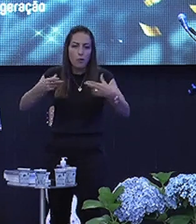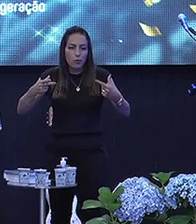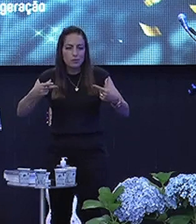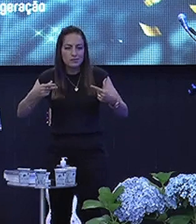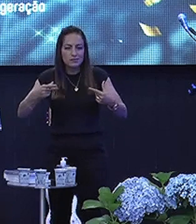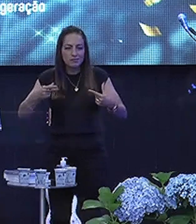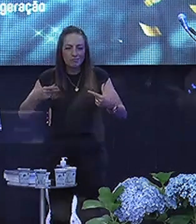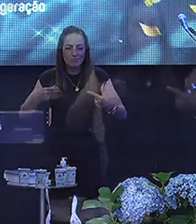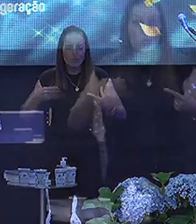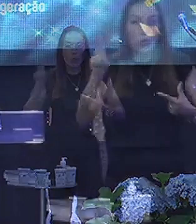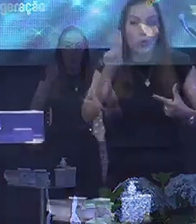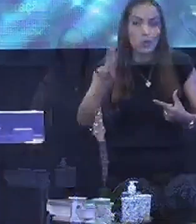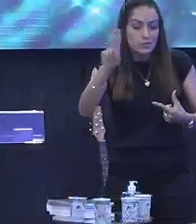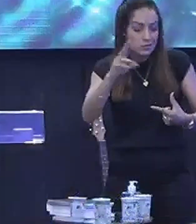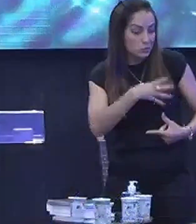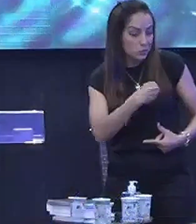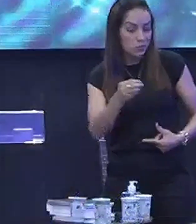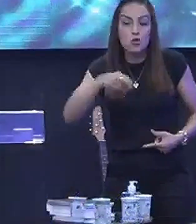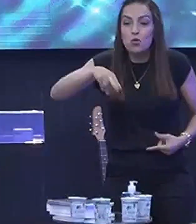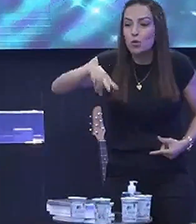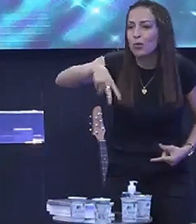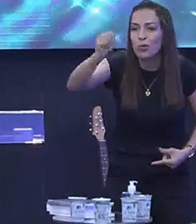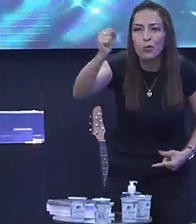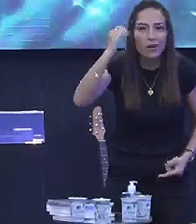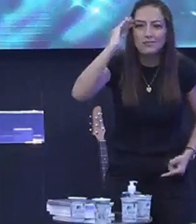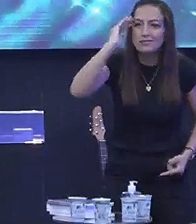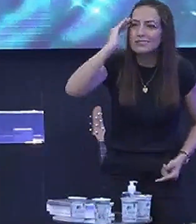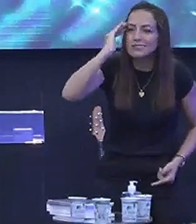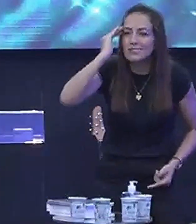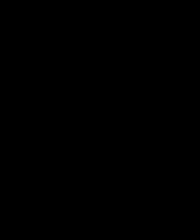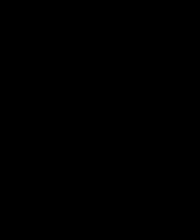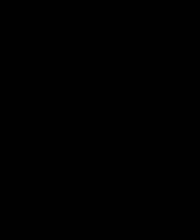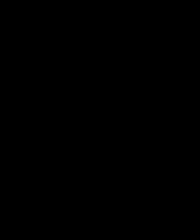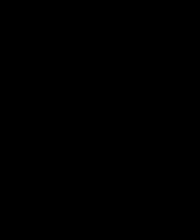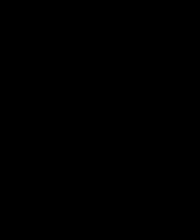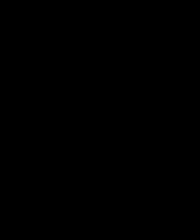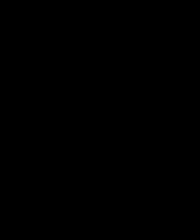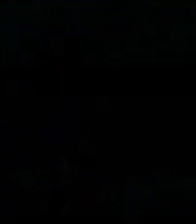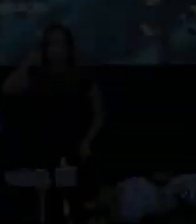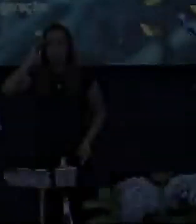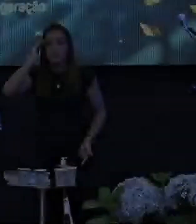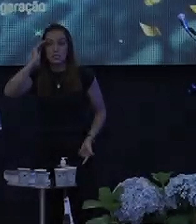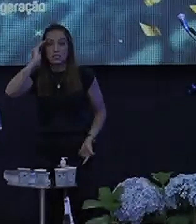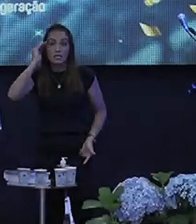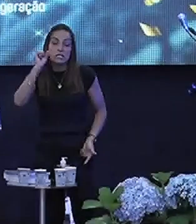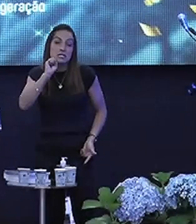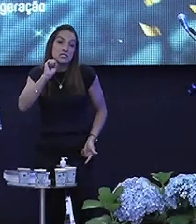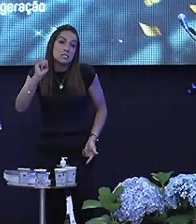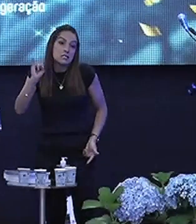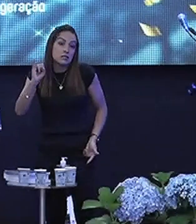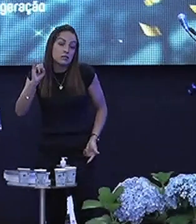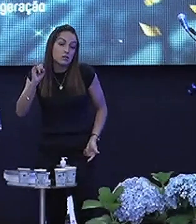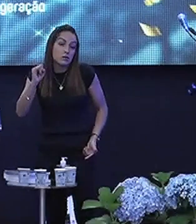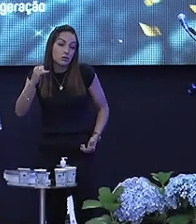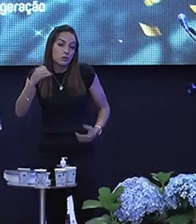esse filho Que nós nunca Entenderíamos A não ser Com esse filho